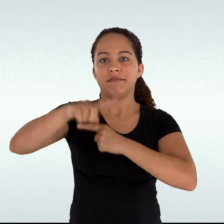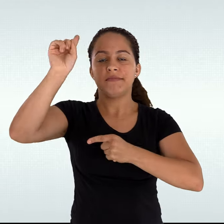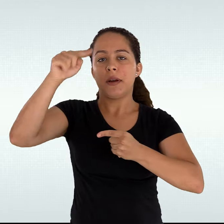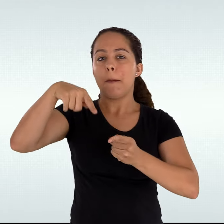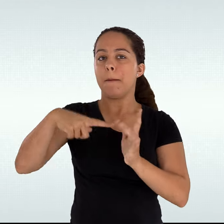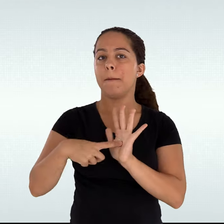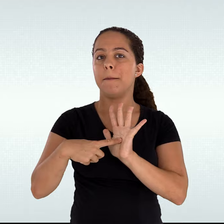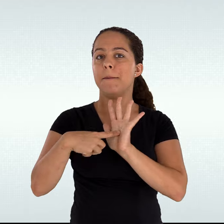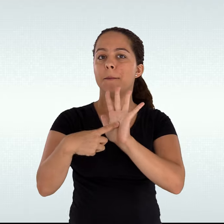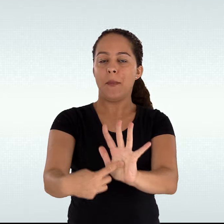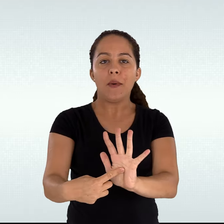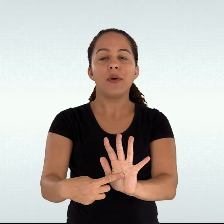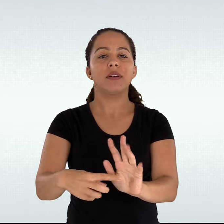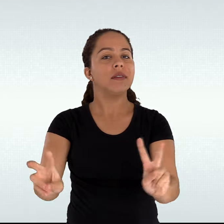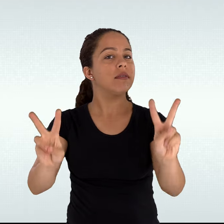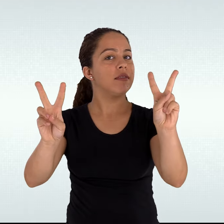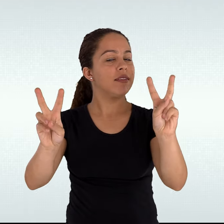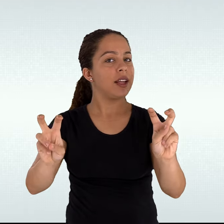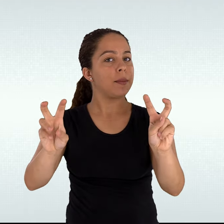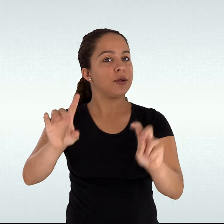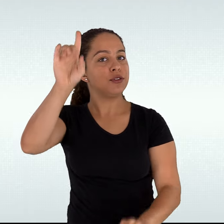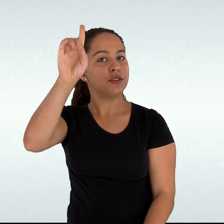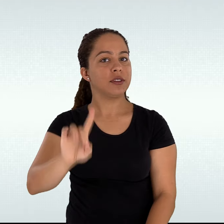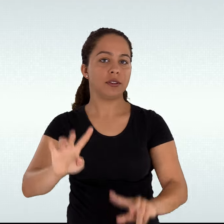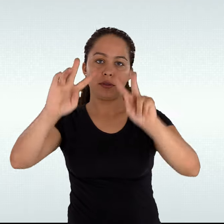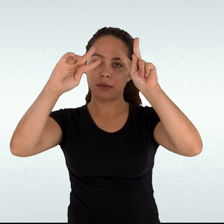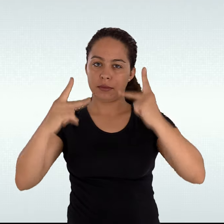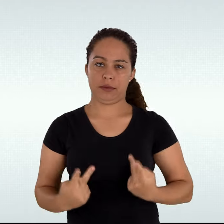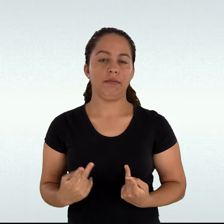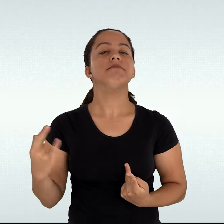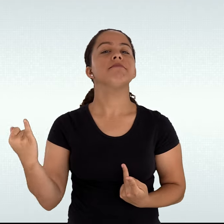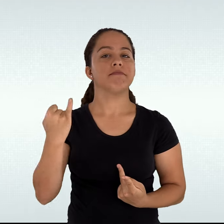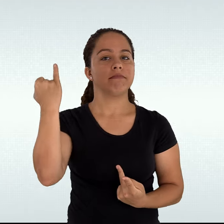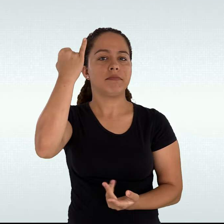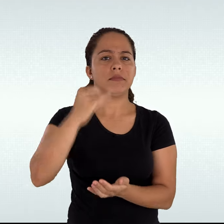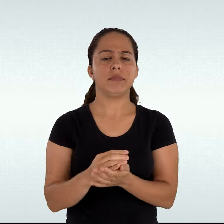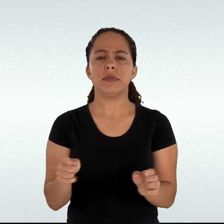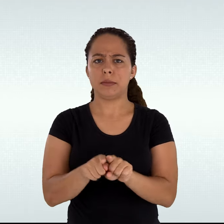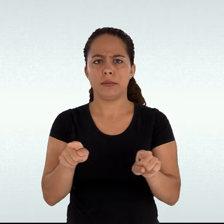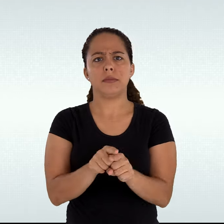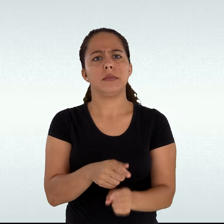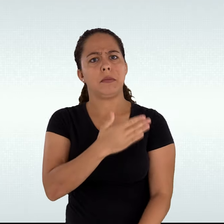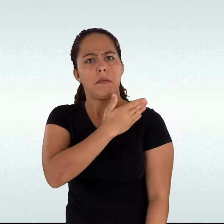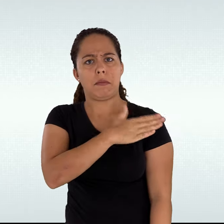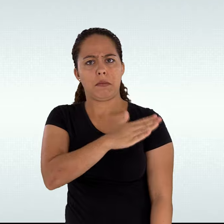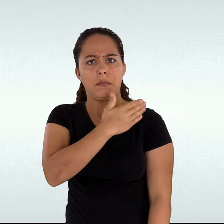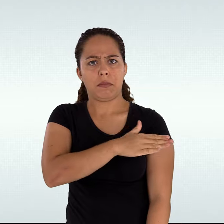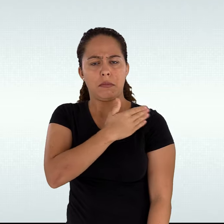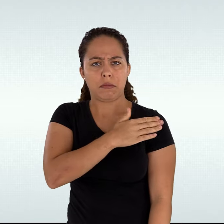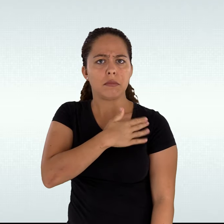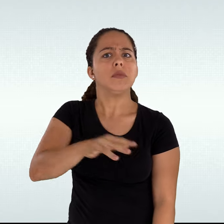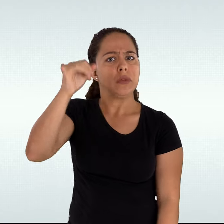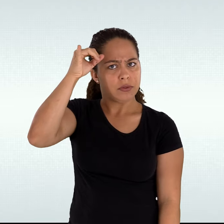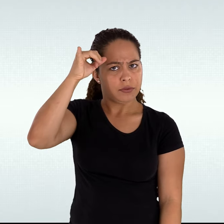abordem e dialoguem com a temática dos direitos humanos, do combate ao preconceito e à violência.